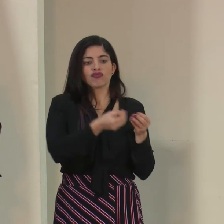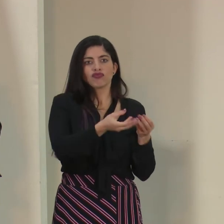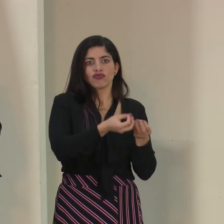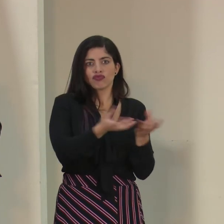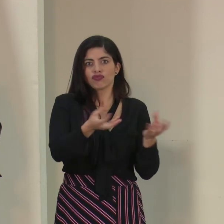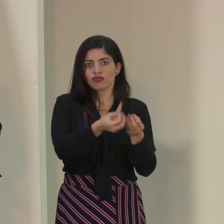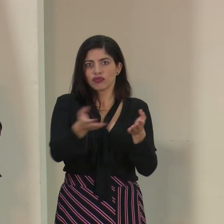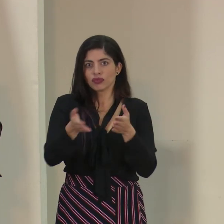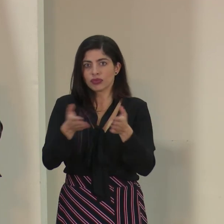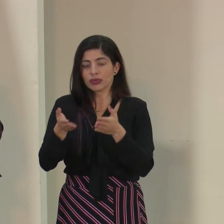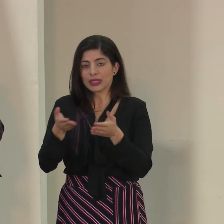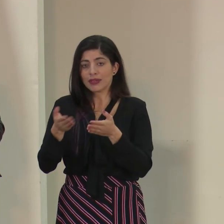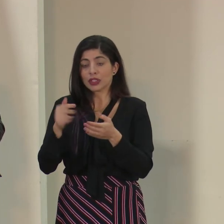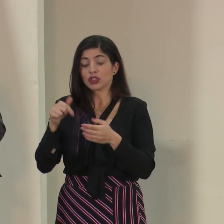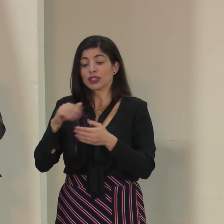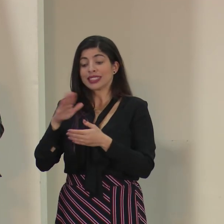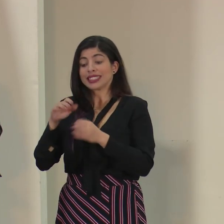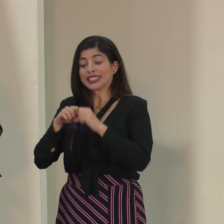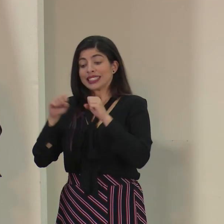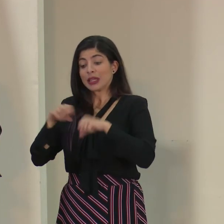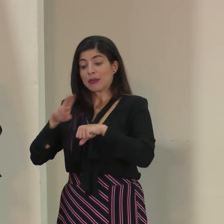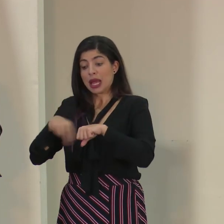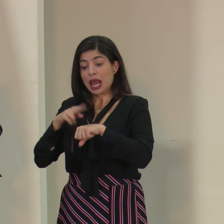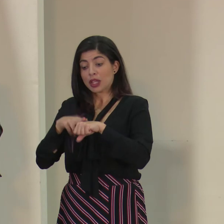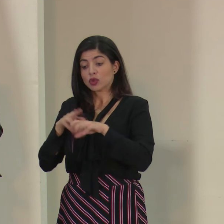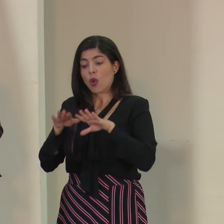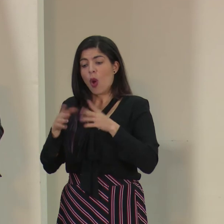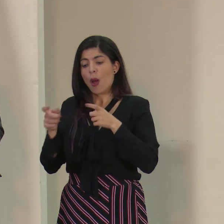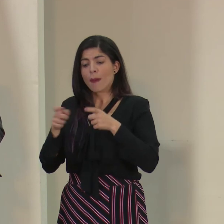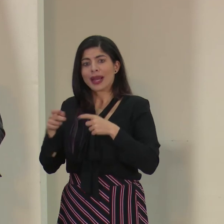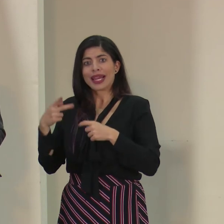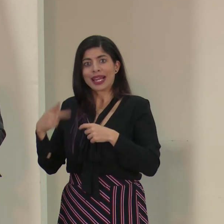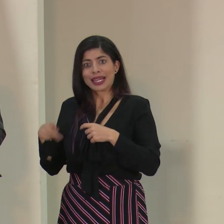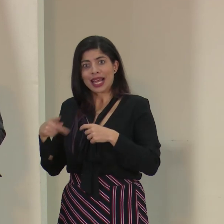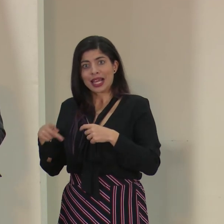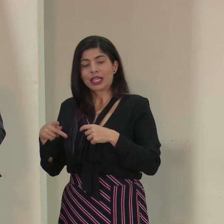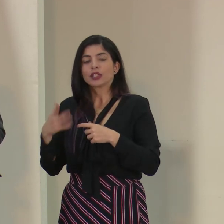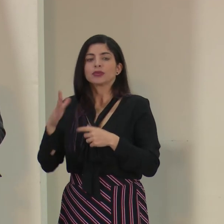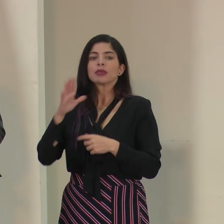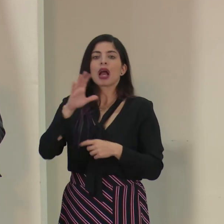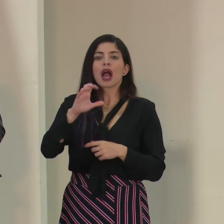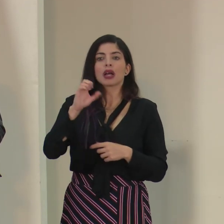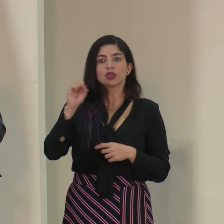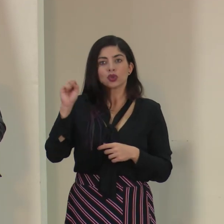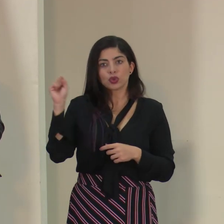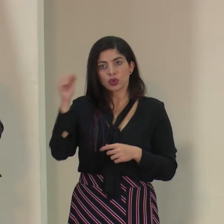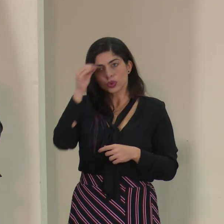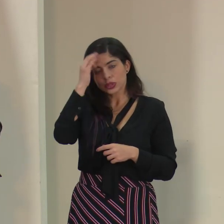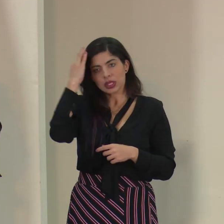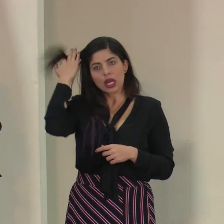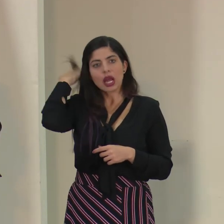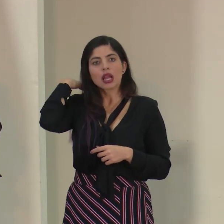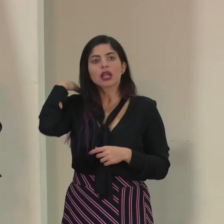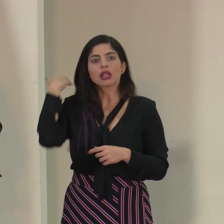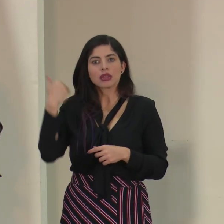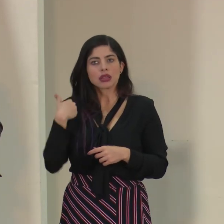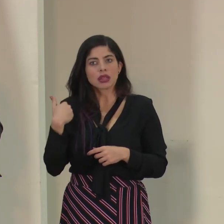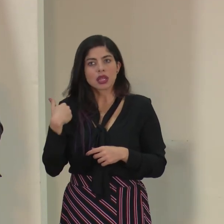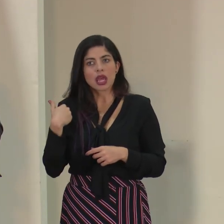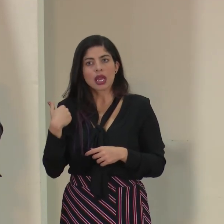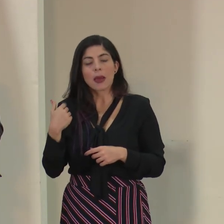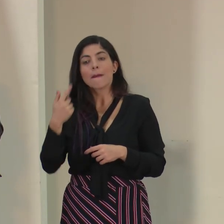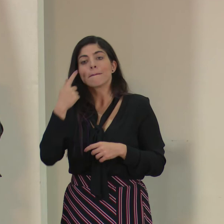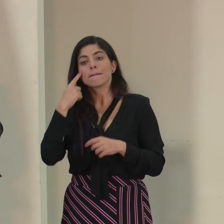de Gestión de Riesgo también se crean instrumentos, que en este caso la Caja Costarricense del Seguro Social los tiene,